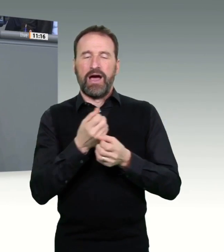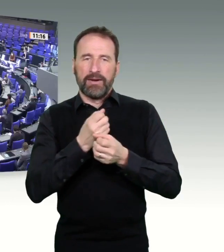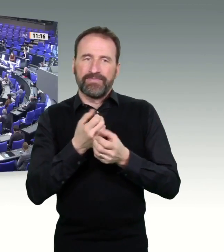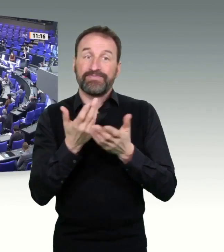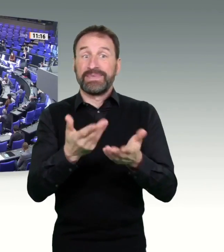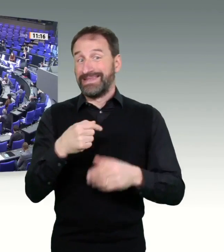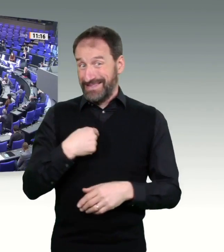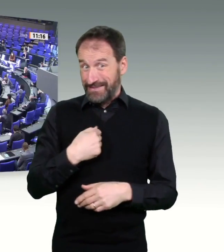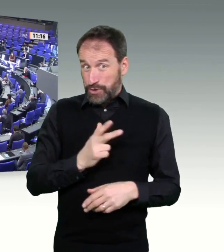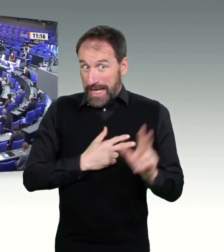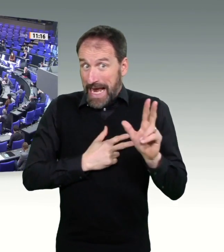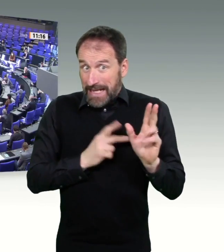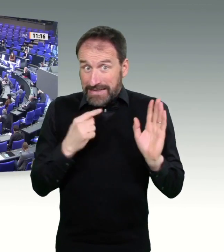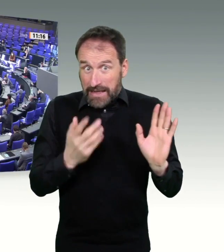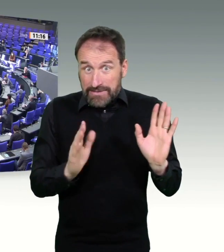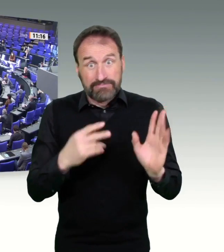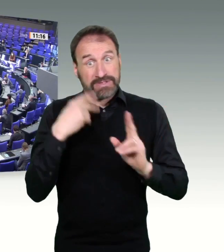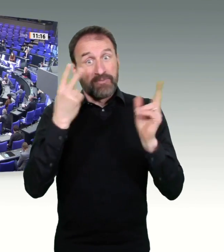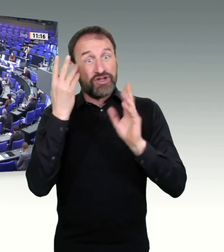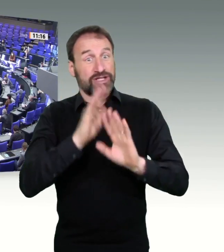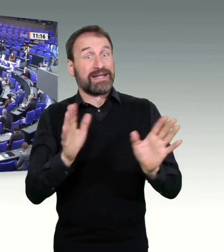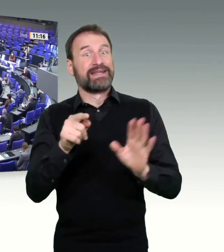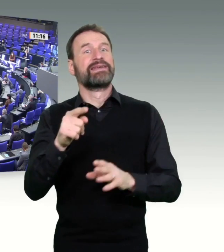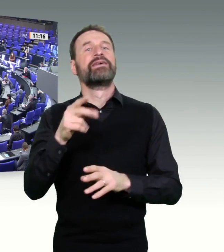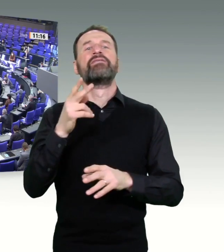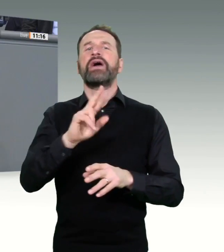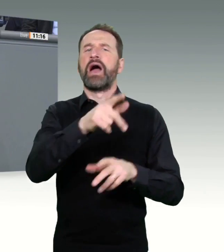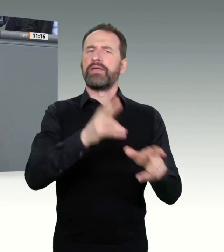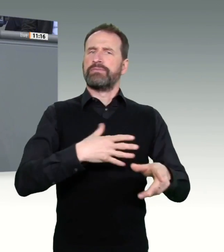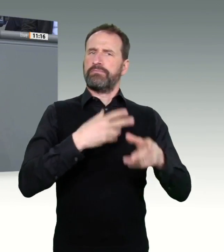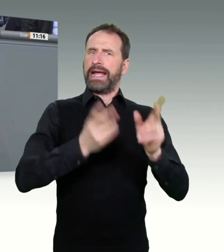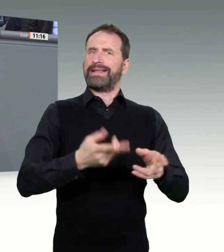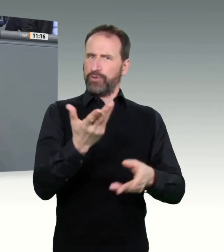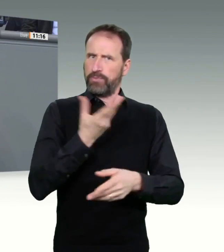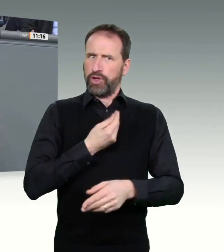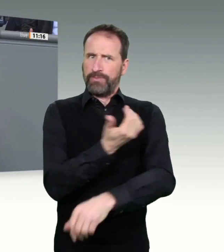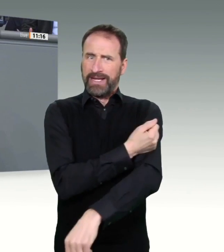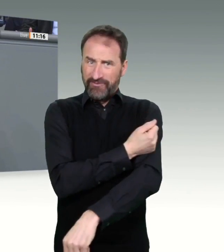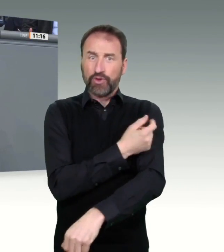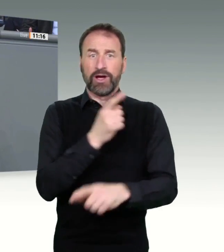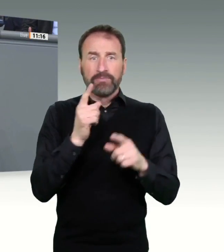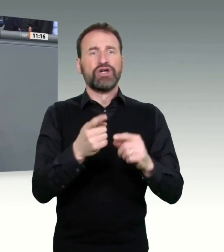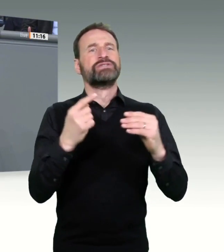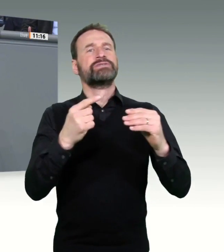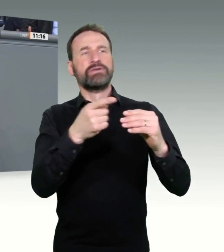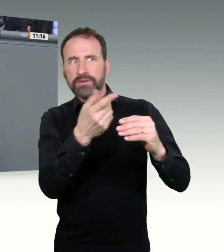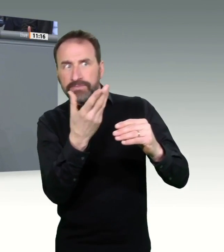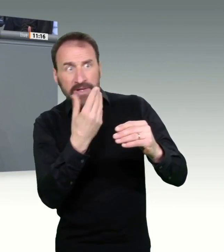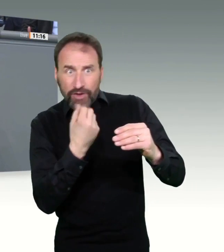Impfintervalle zwischen erster und zweiter Impfung auf das zugelassene Maximum ausdehnen, und wir müssen das Zurückhalten von Impfstoffdosen